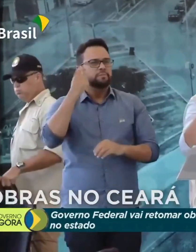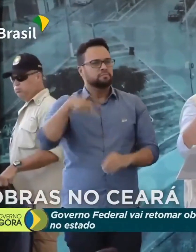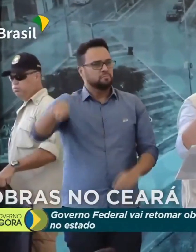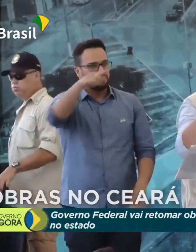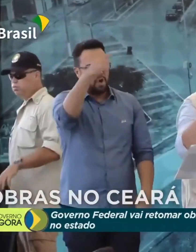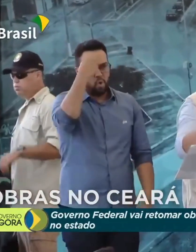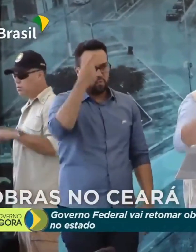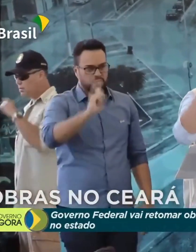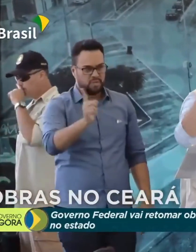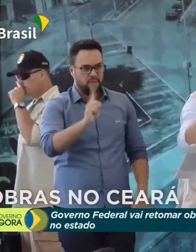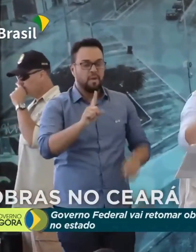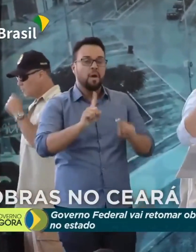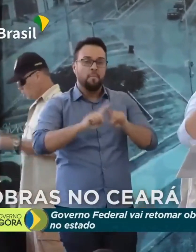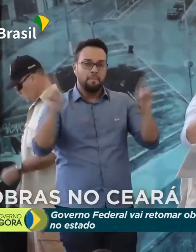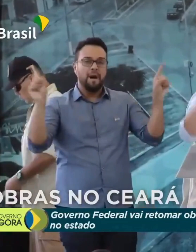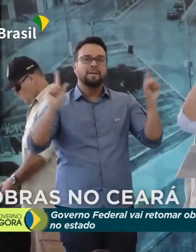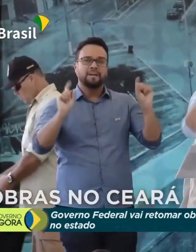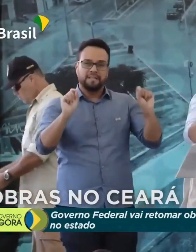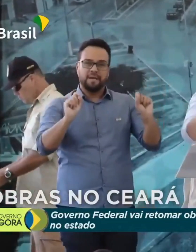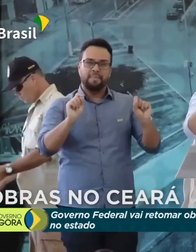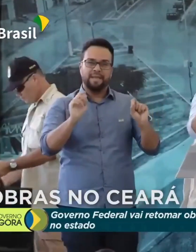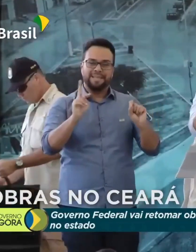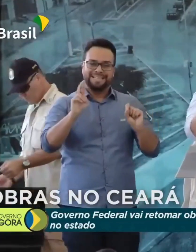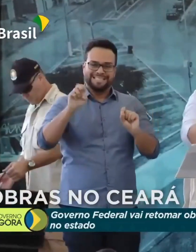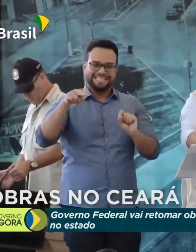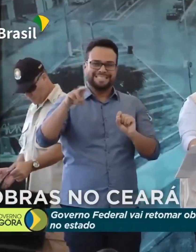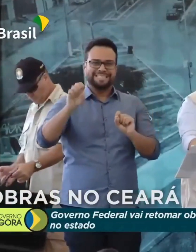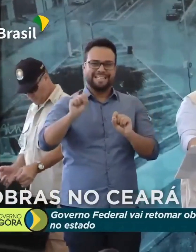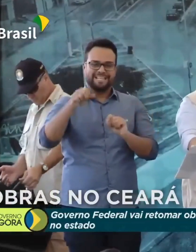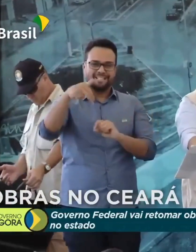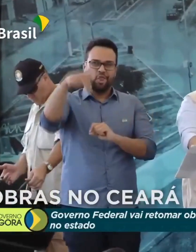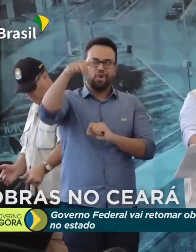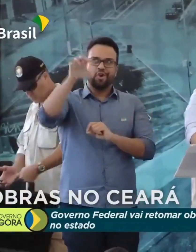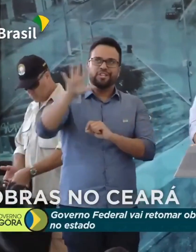sabe, mas a transnordestina hoje está em obra.